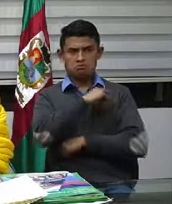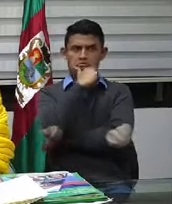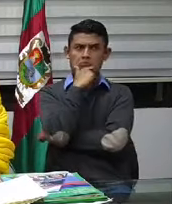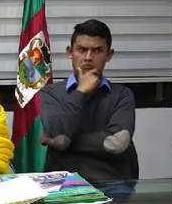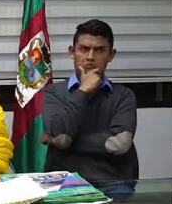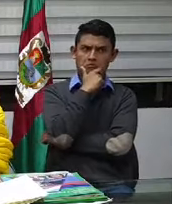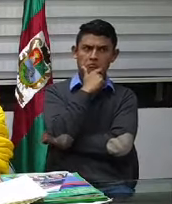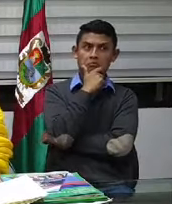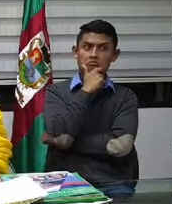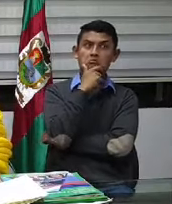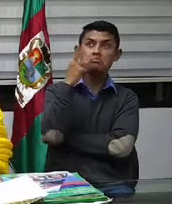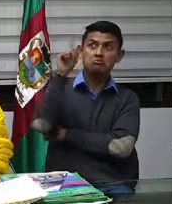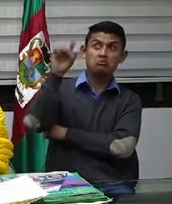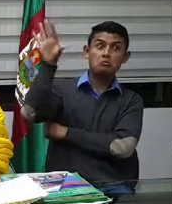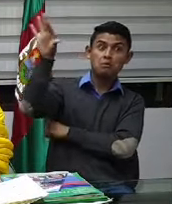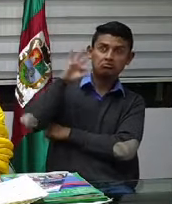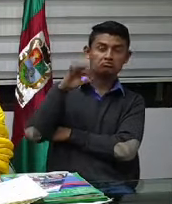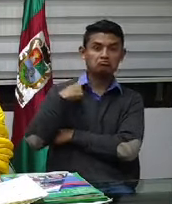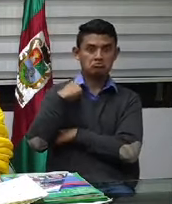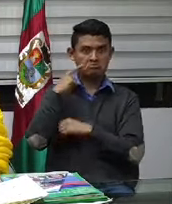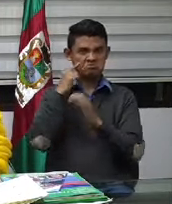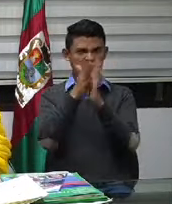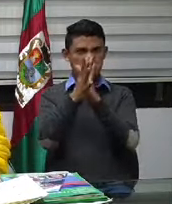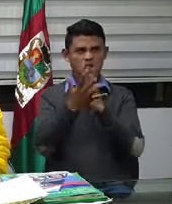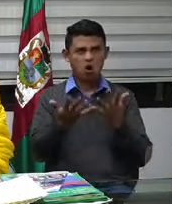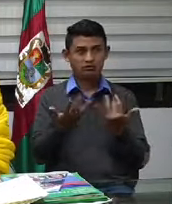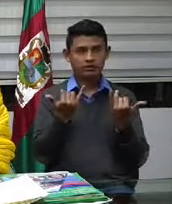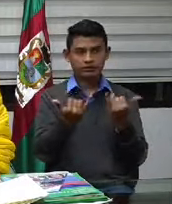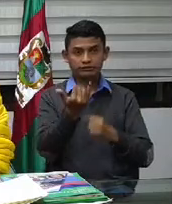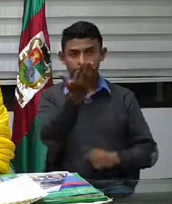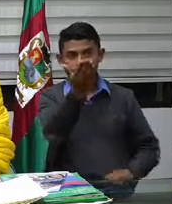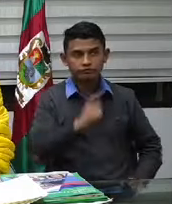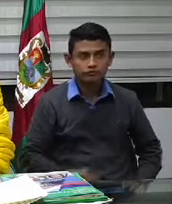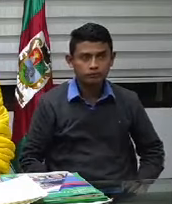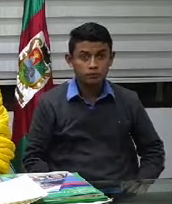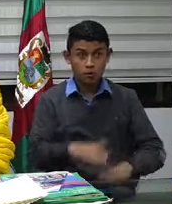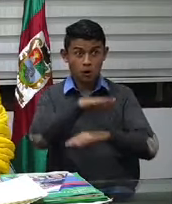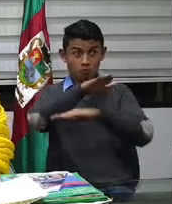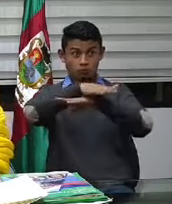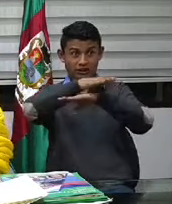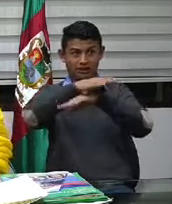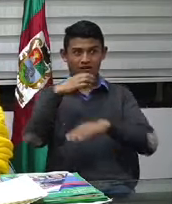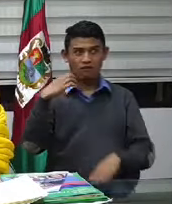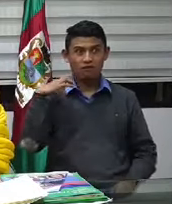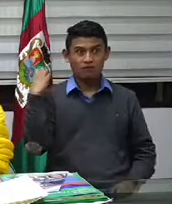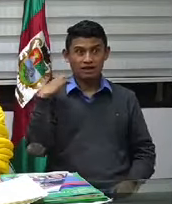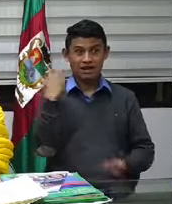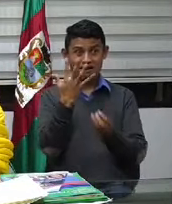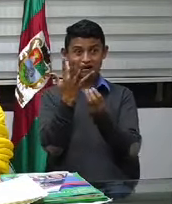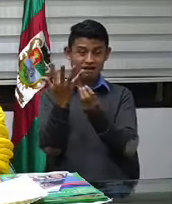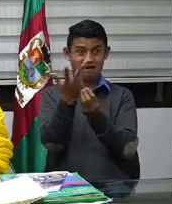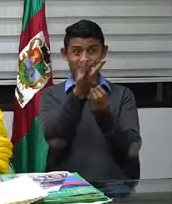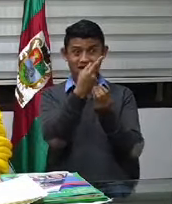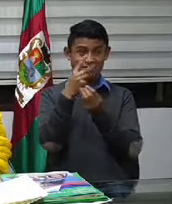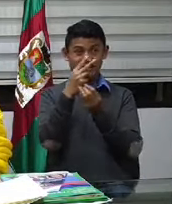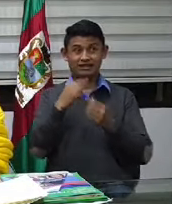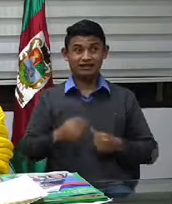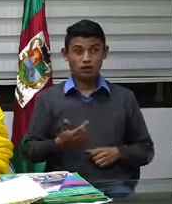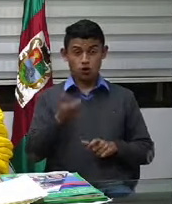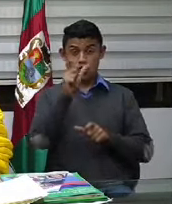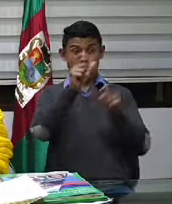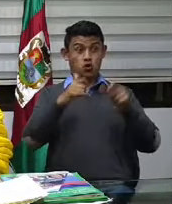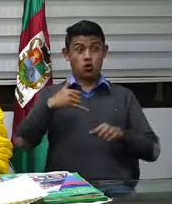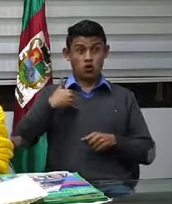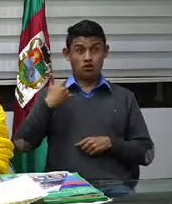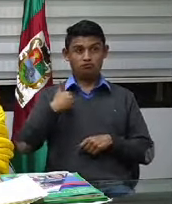Hoy, en la tarde, un par de jóvenes artistas creyendo seguir haciendo competencias